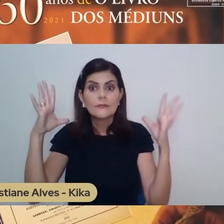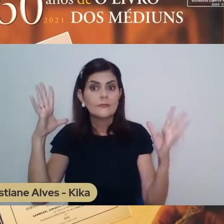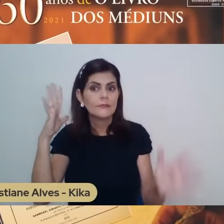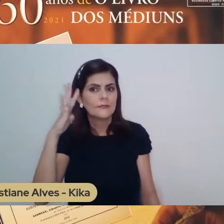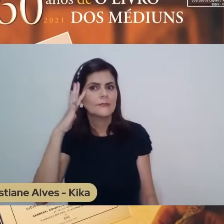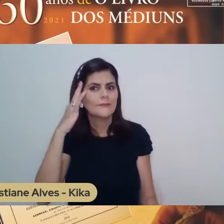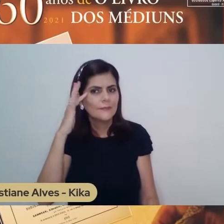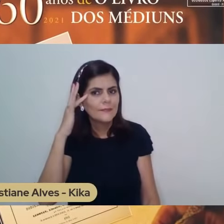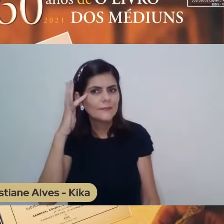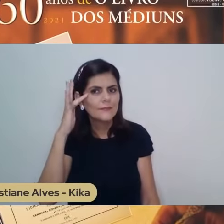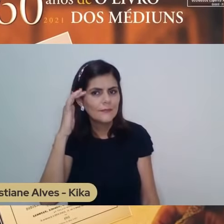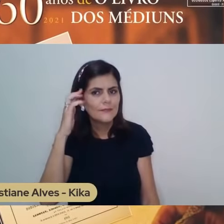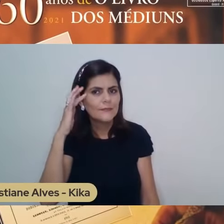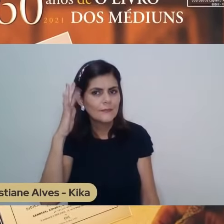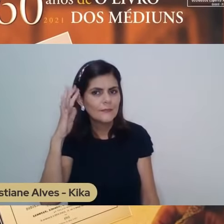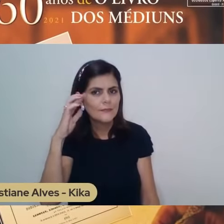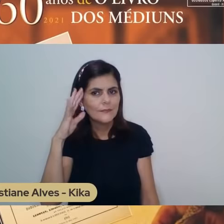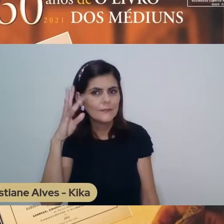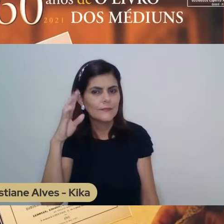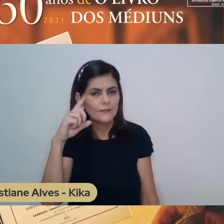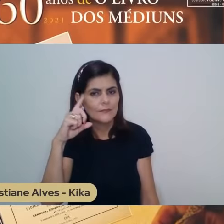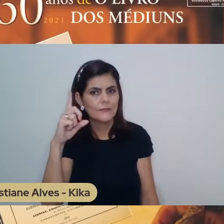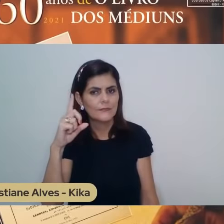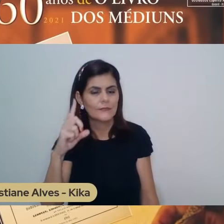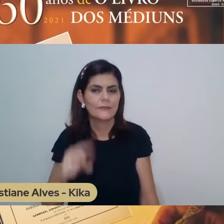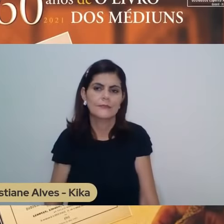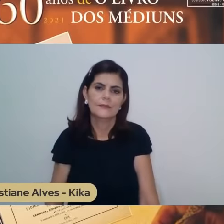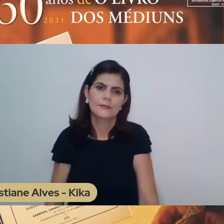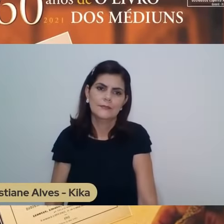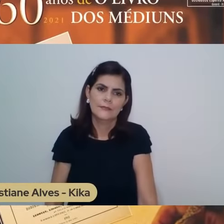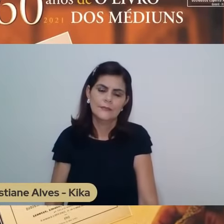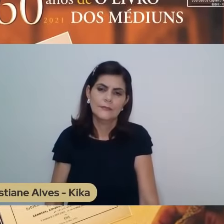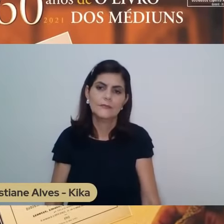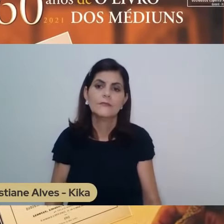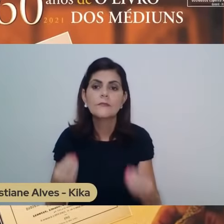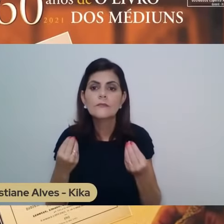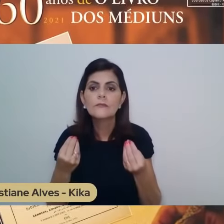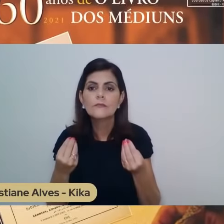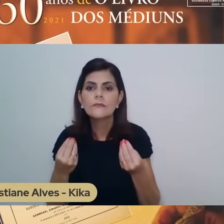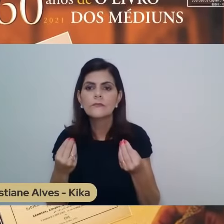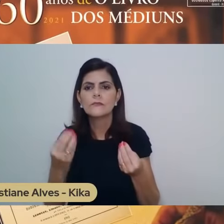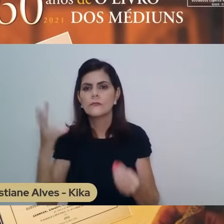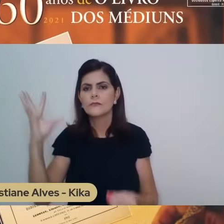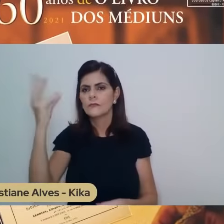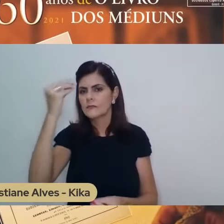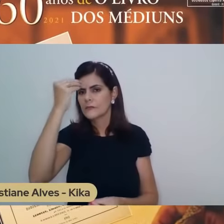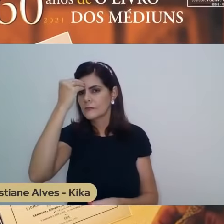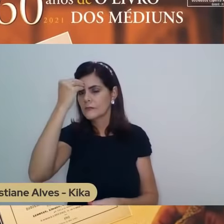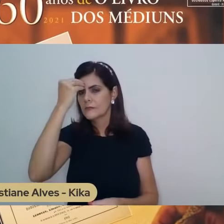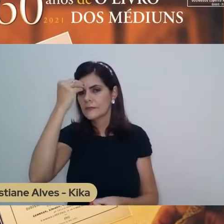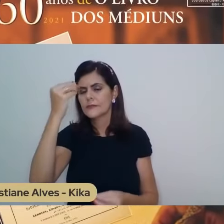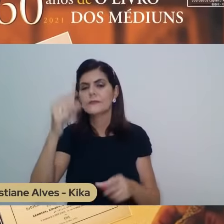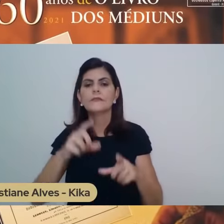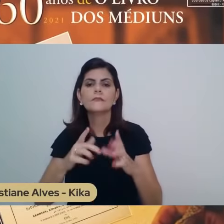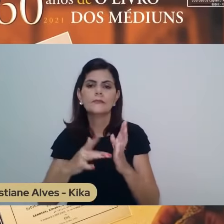Então ele e o seu tear rústico e singelo ficaram como símbolo do que é a mediunidade exercida com Jesus,